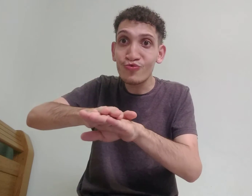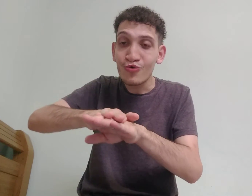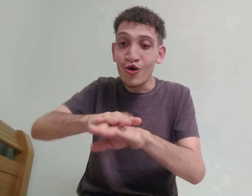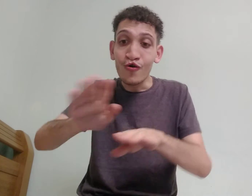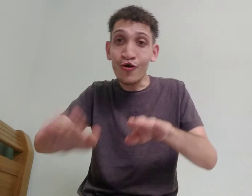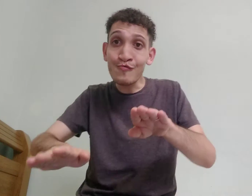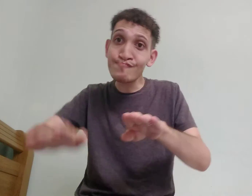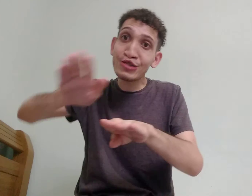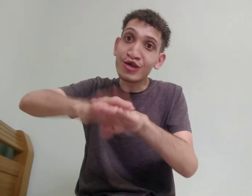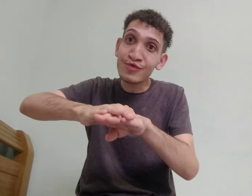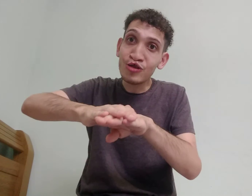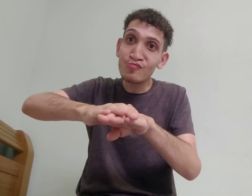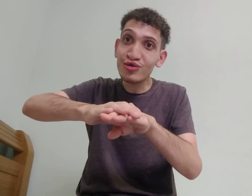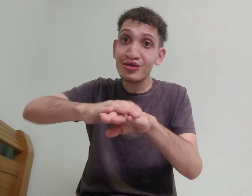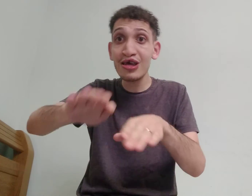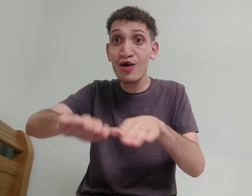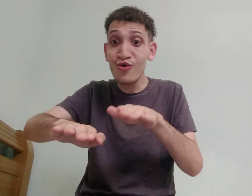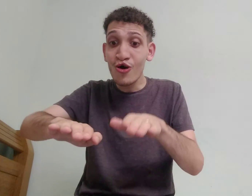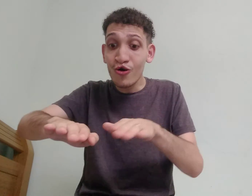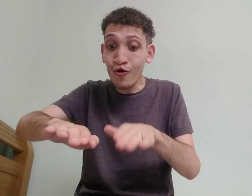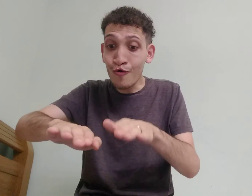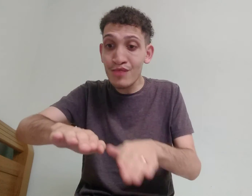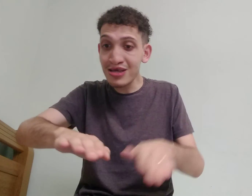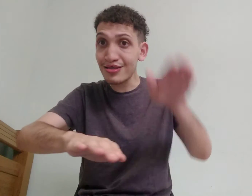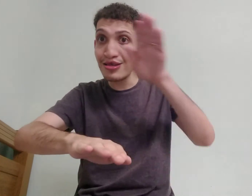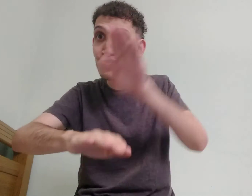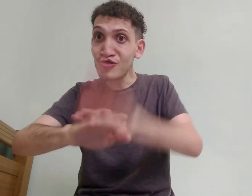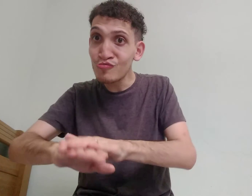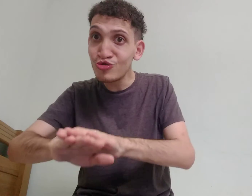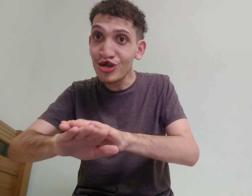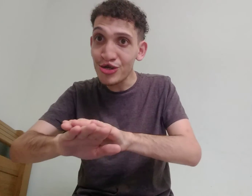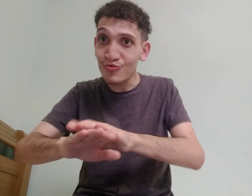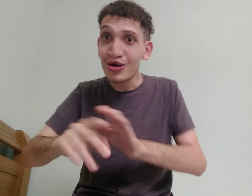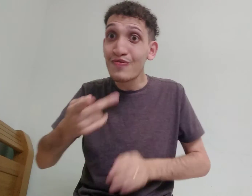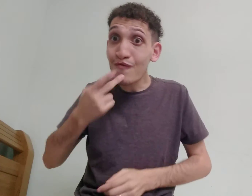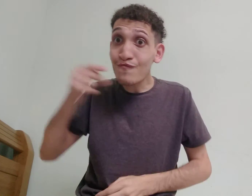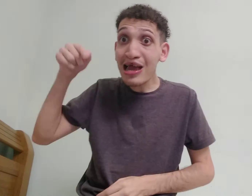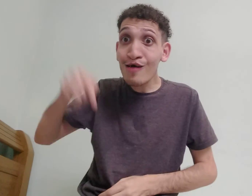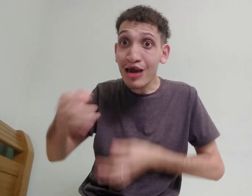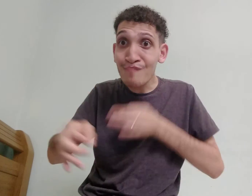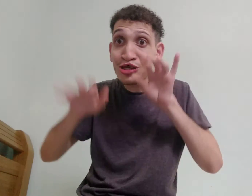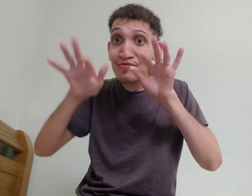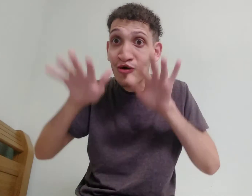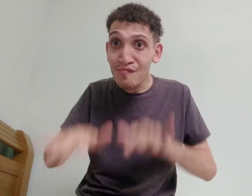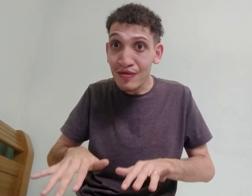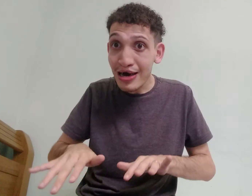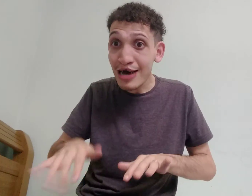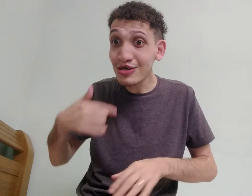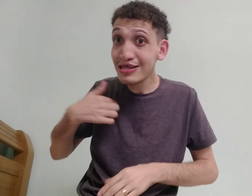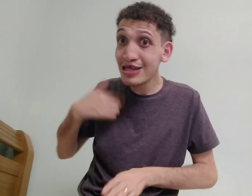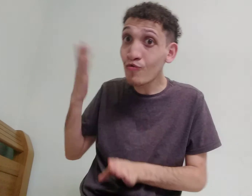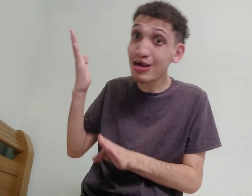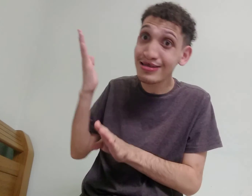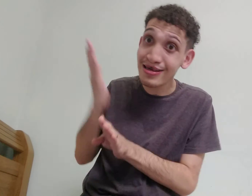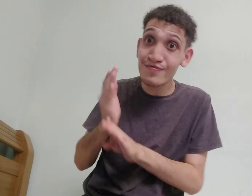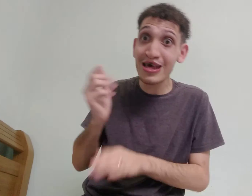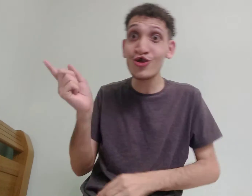ou com o pé direito sobre o esquerdo, ou com pé esquerdo sobre o direito, fala pra mim nos comentários, se eu acertei ou não,